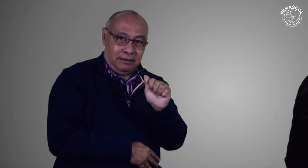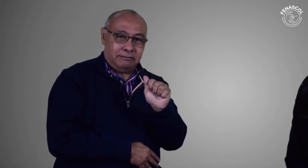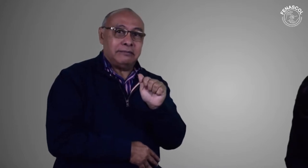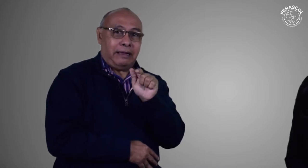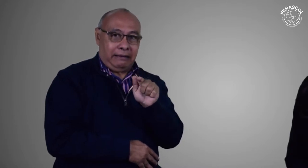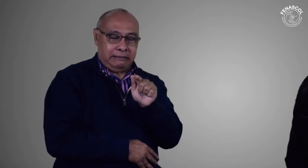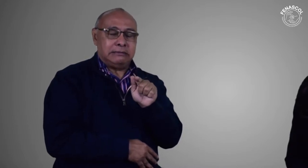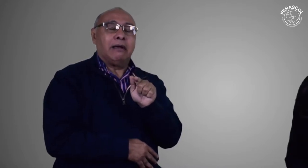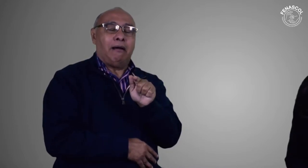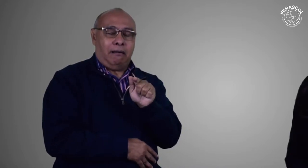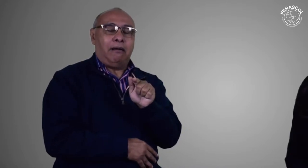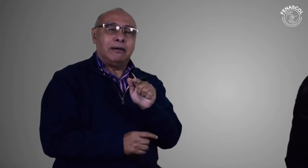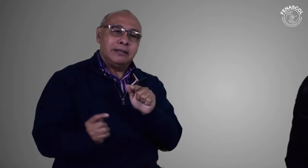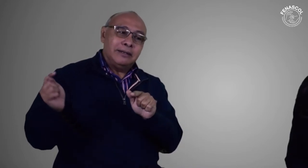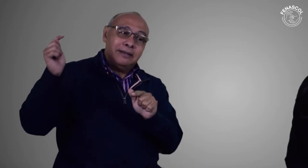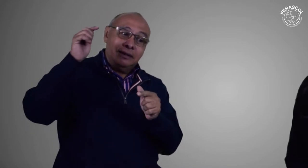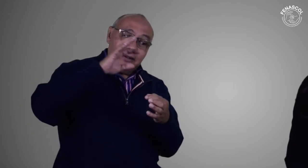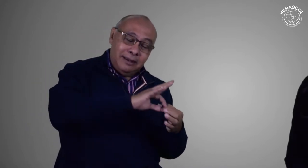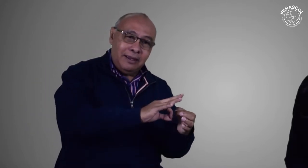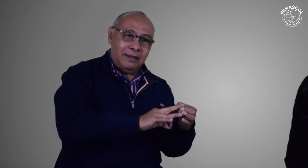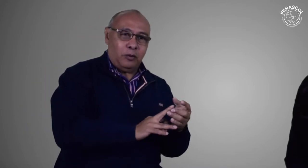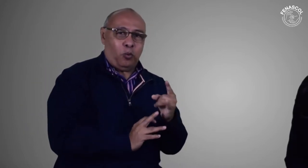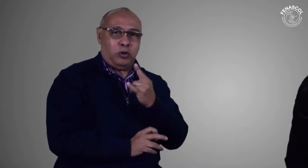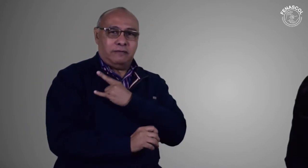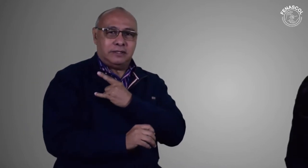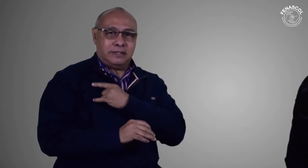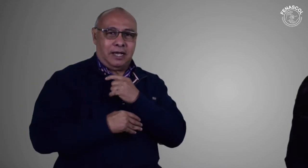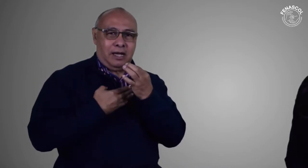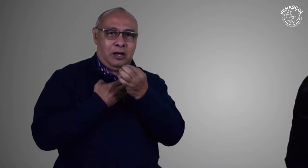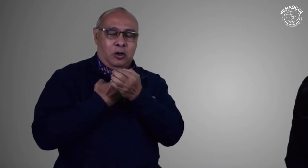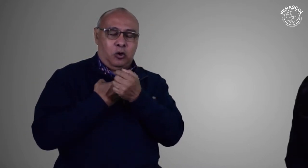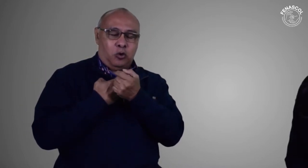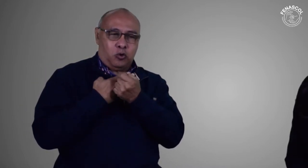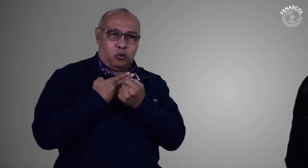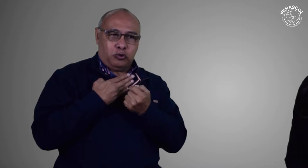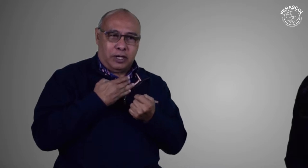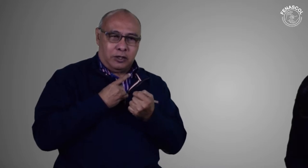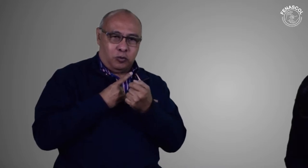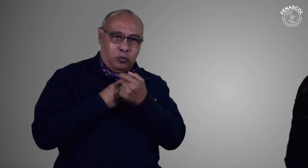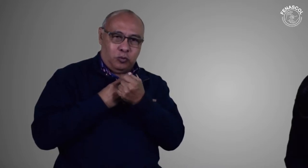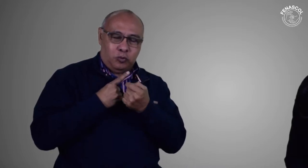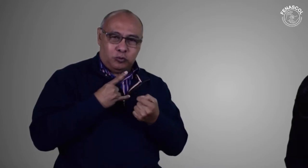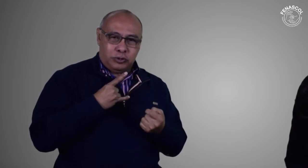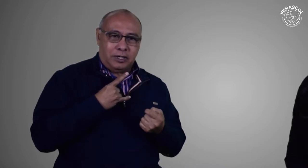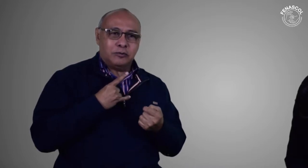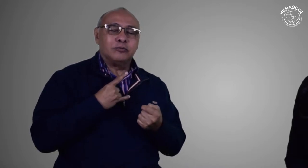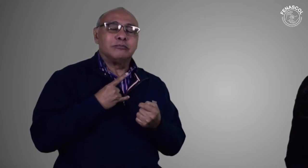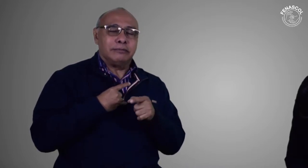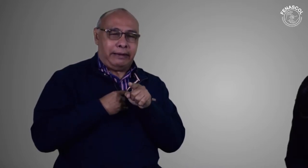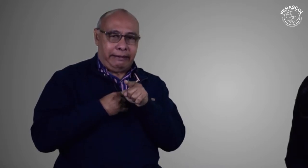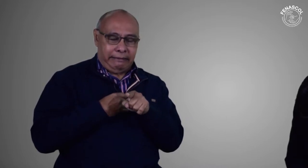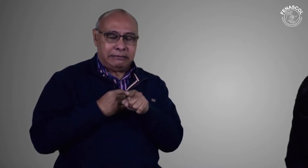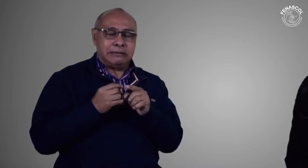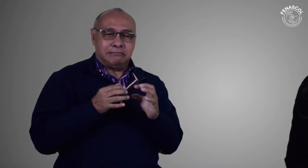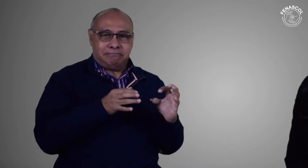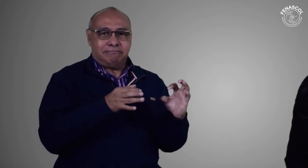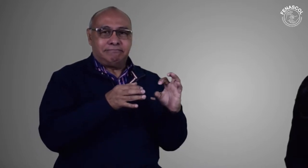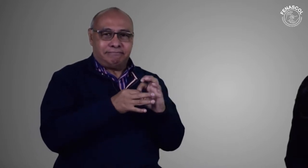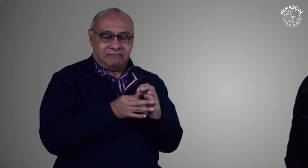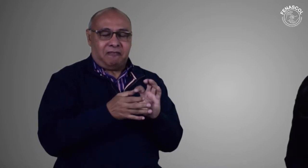y está trabajando en alianza con la Universidad del Rosario. Además,